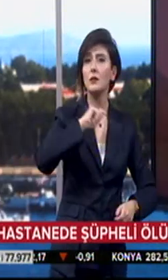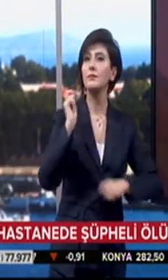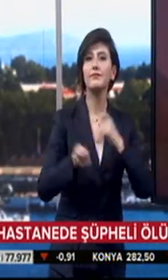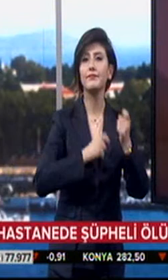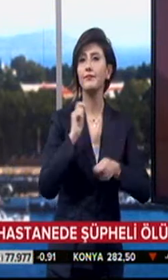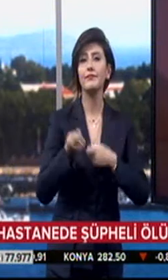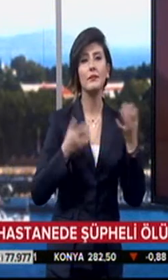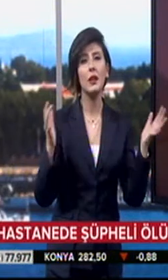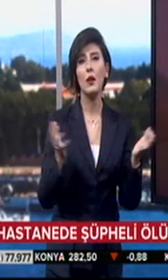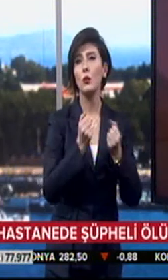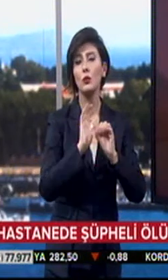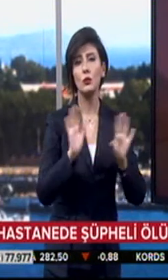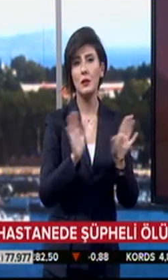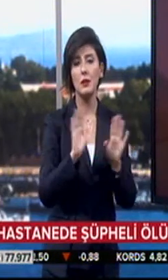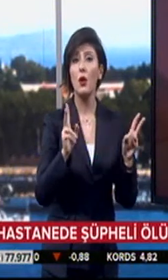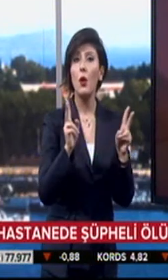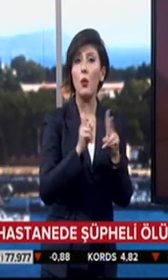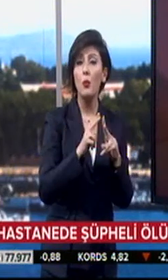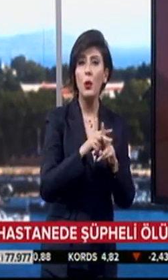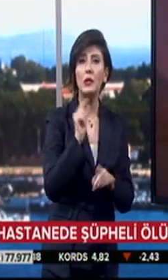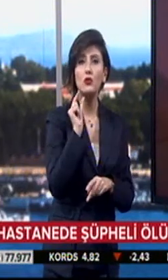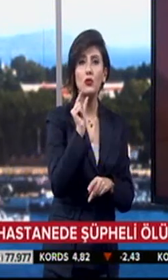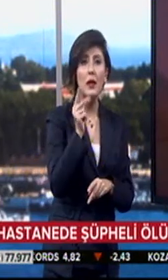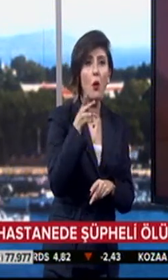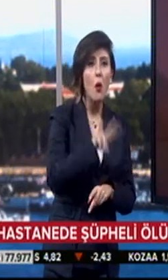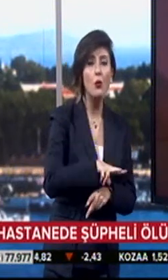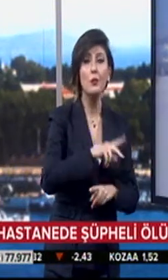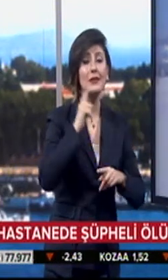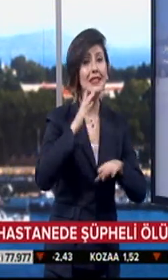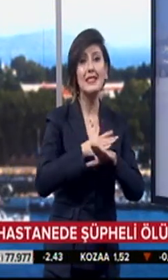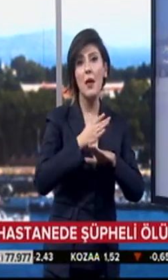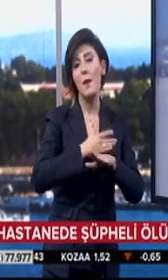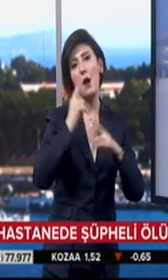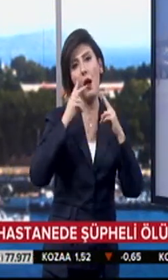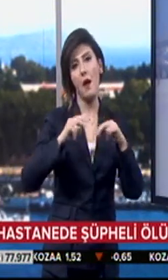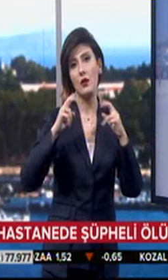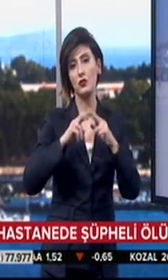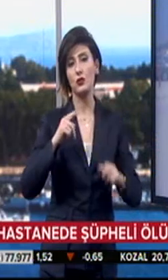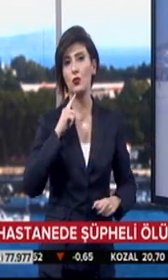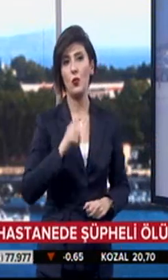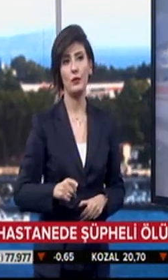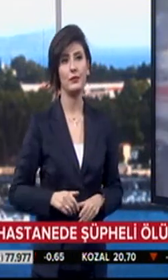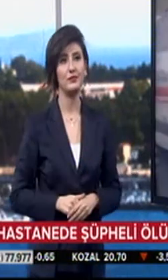hemşire tüm çabalara rağmen kurtarılamadı. Polis şüpheli ölümün sebebini araştırıyor.